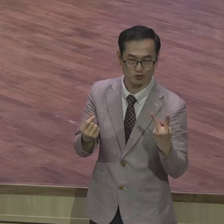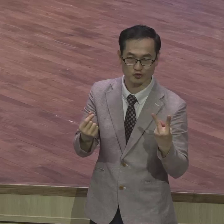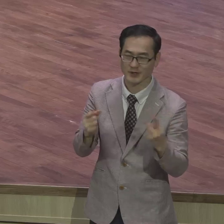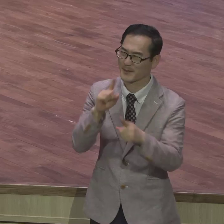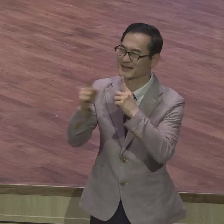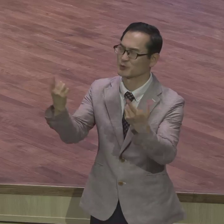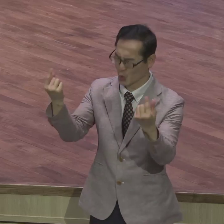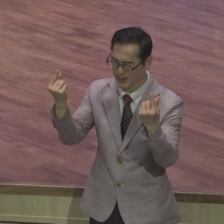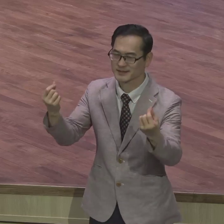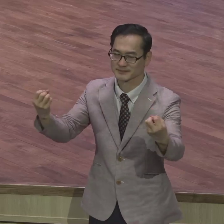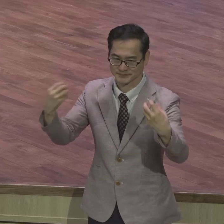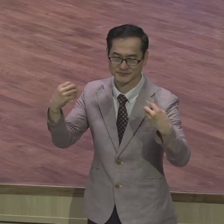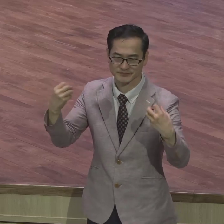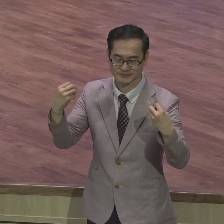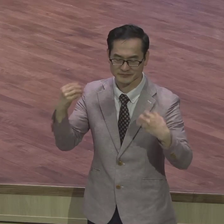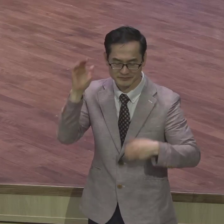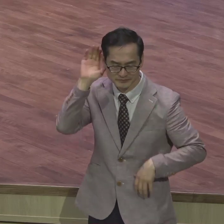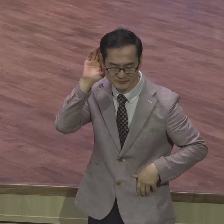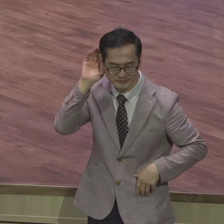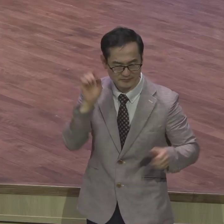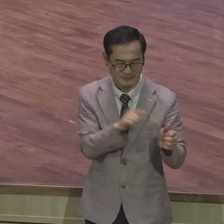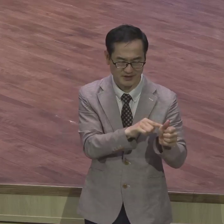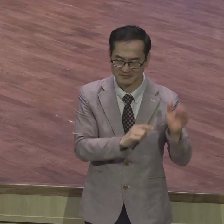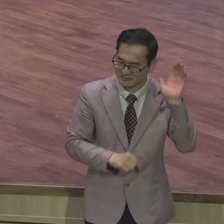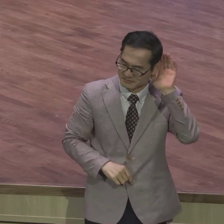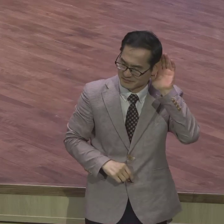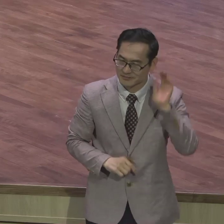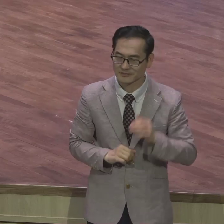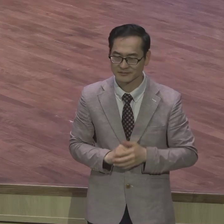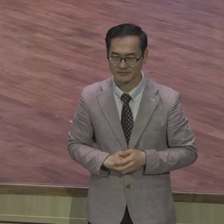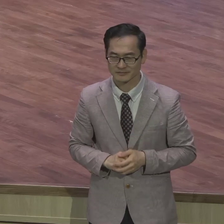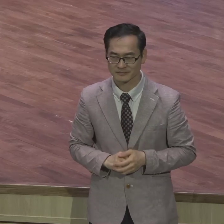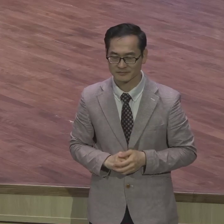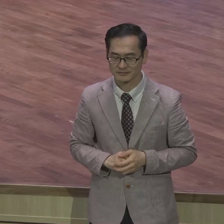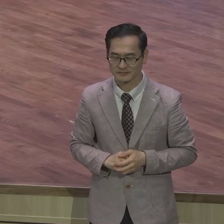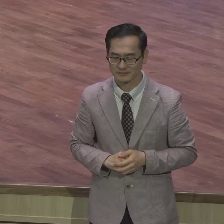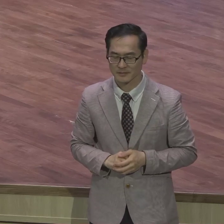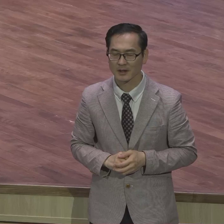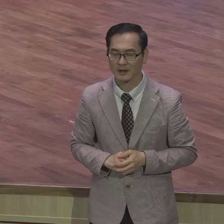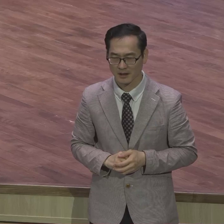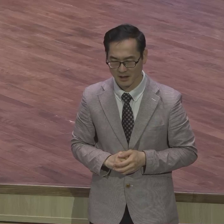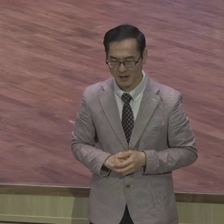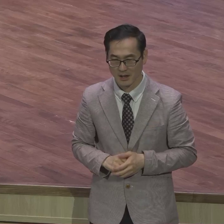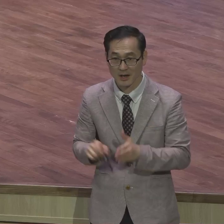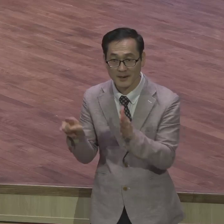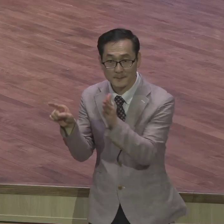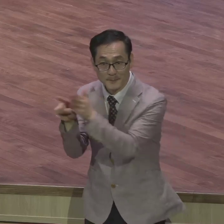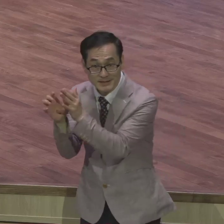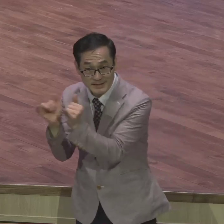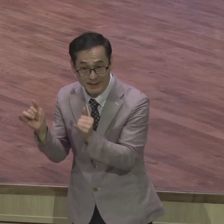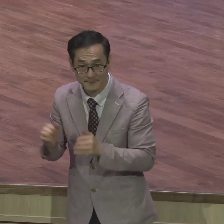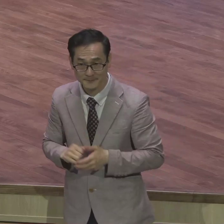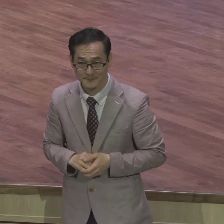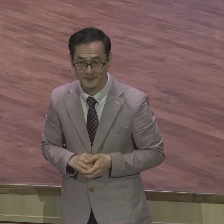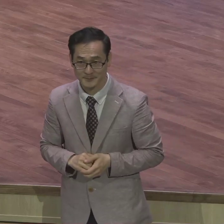듣는 사람들 중에 그것을 믿는 사람 하나님의 말씀을 하나님이 내게